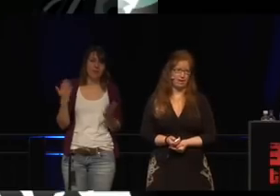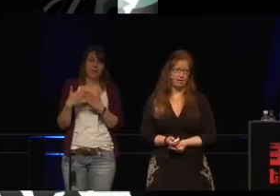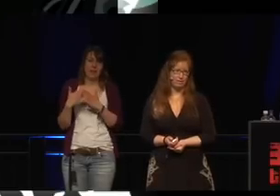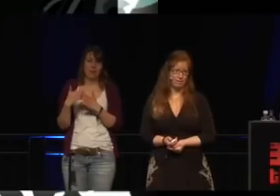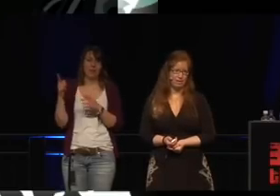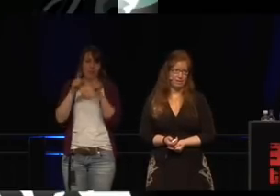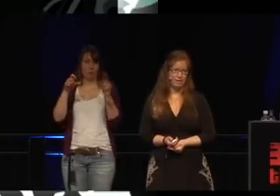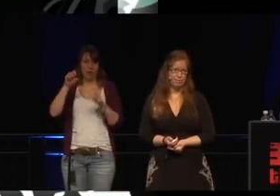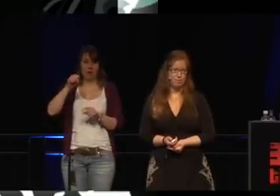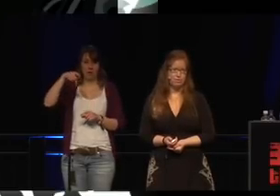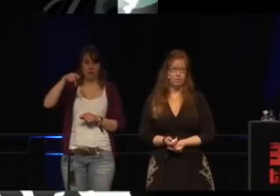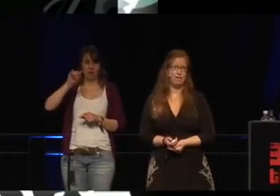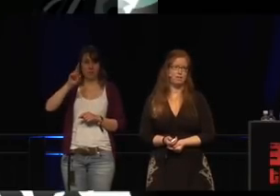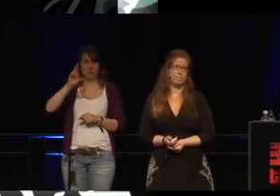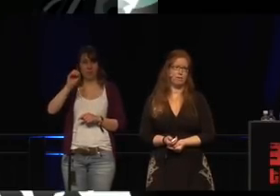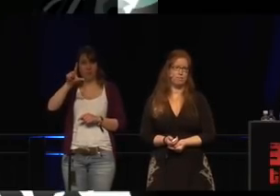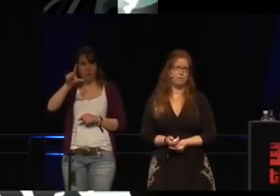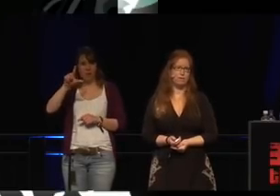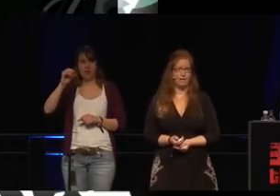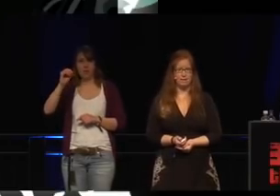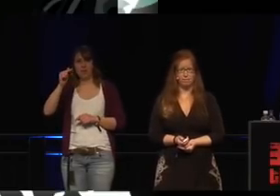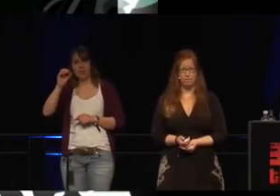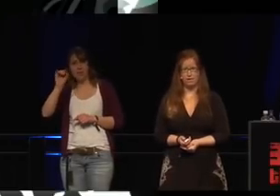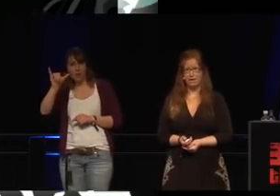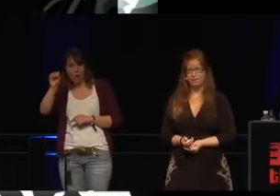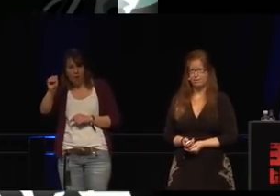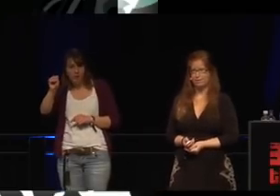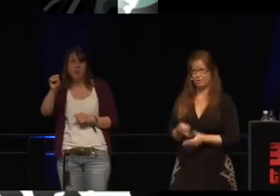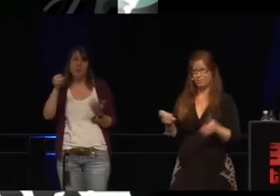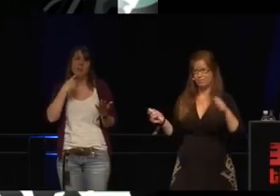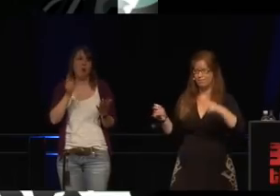Wir wissen nicht warum, aber...